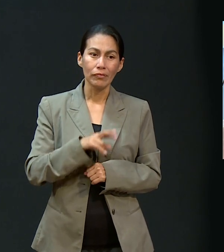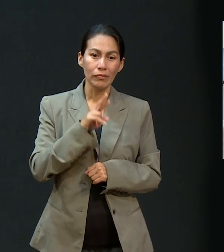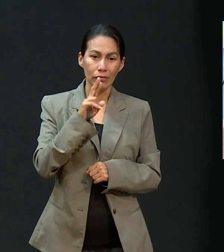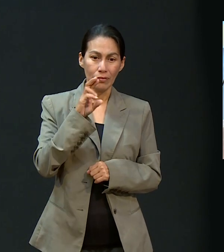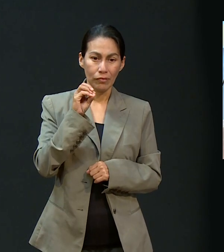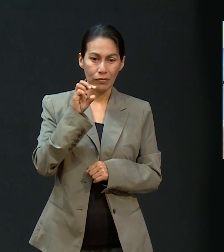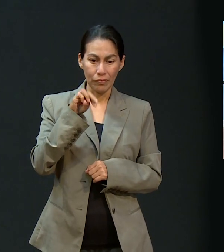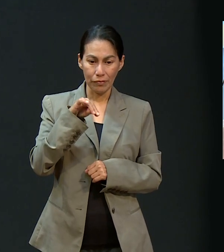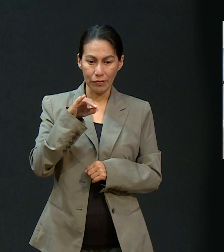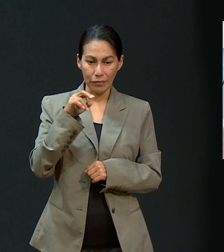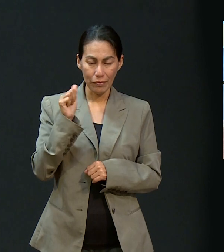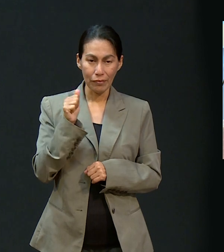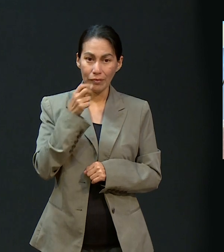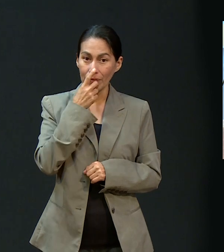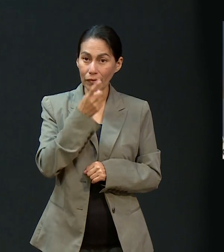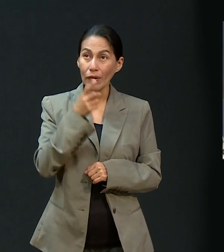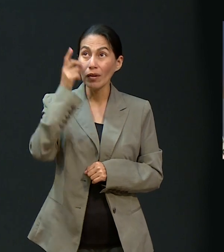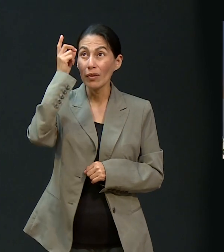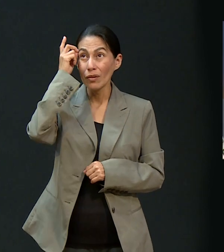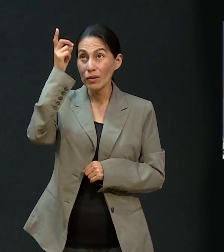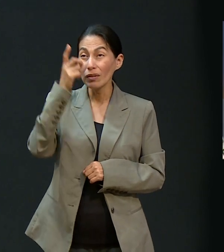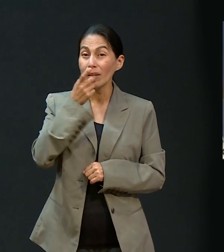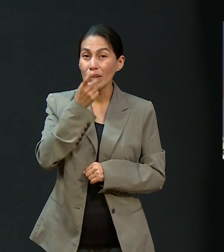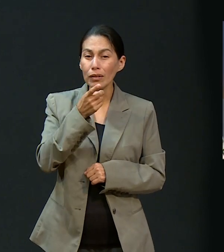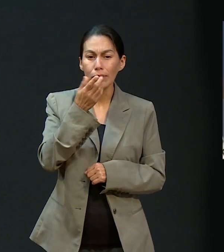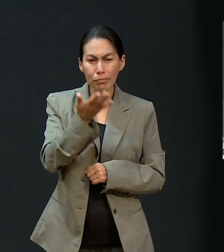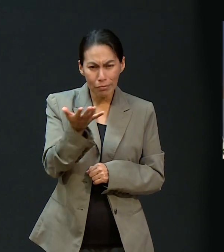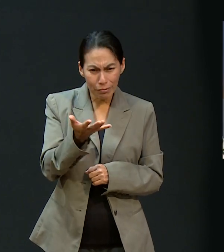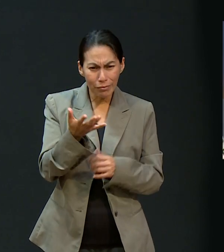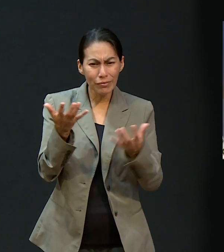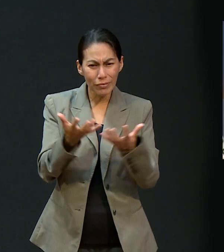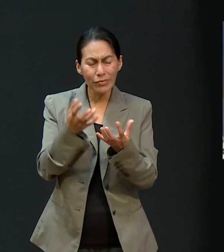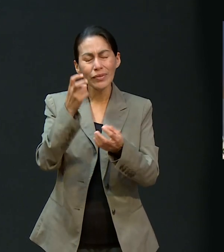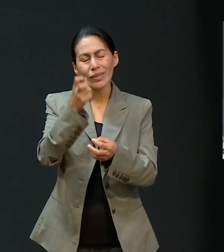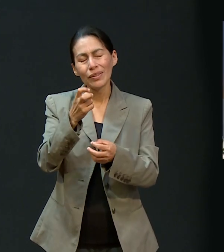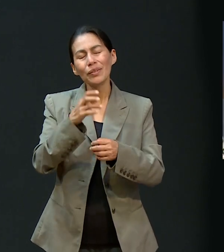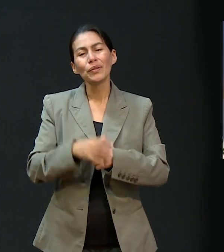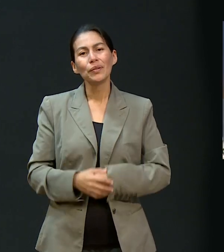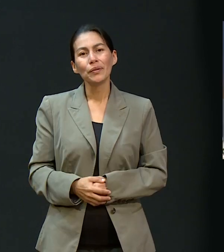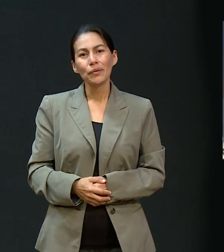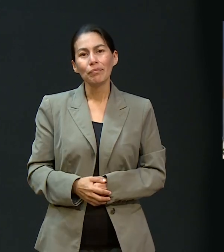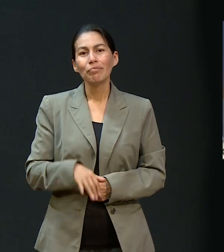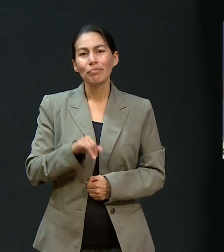así es. Romina me decía, Dios te está diciendo que ahí es.